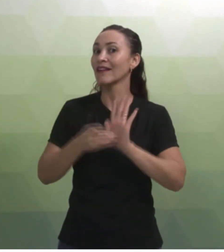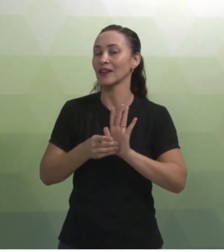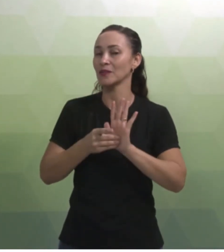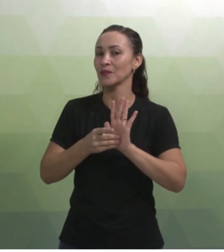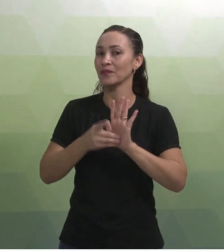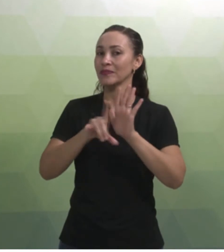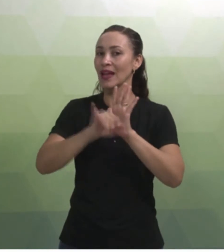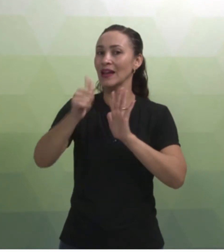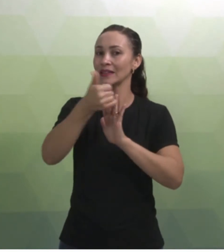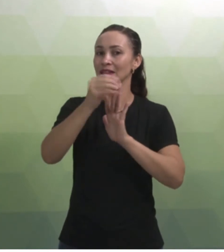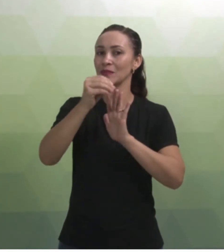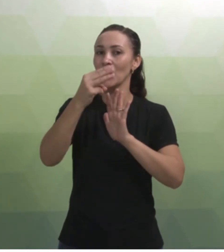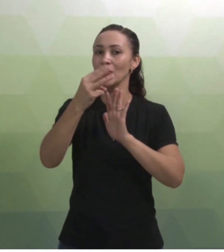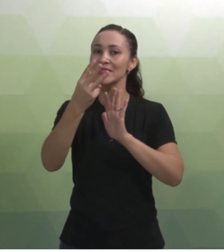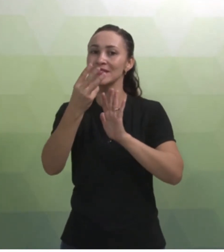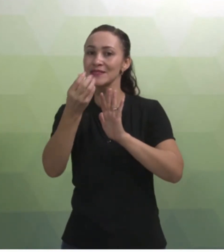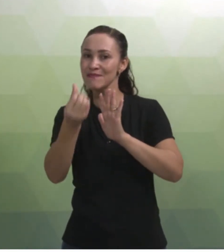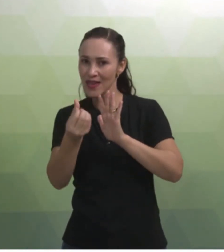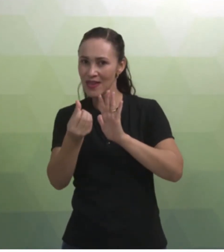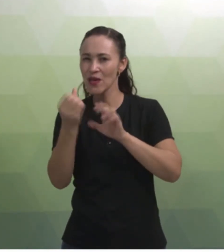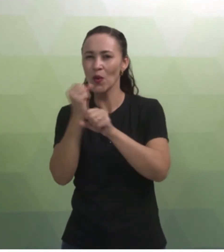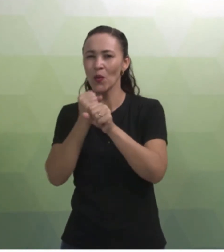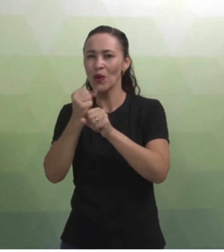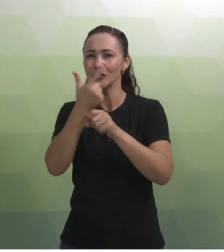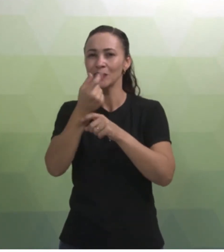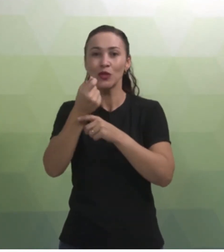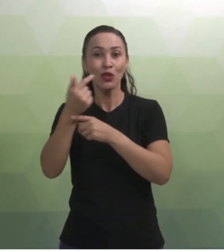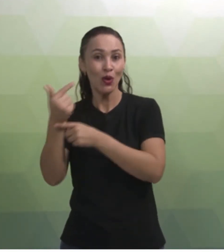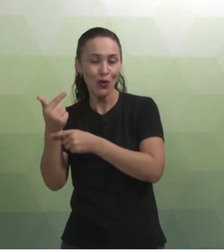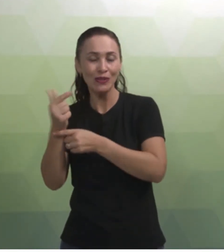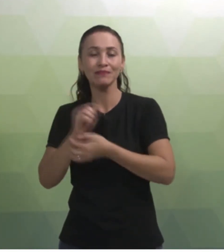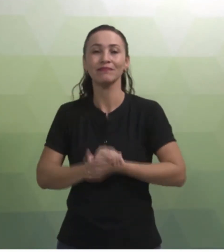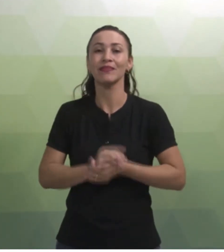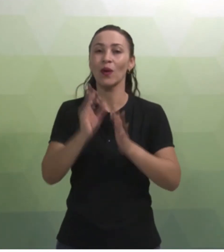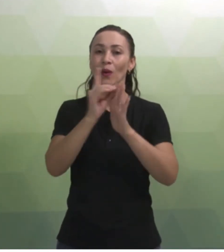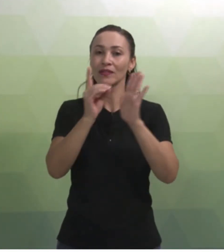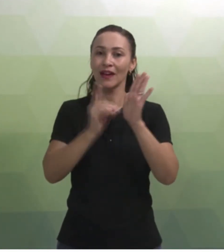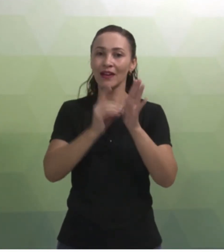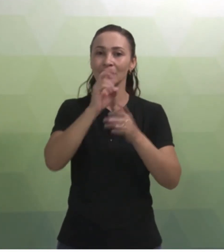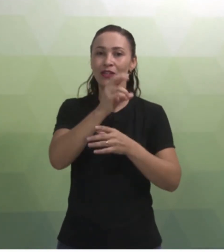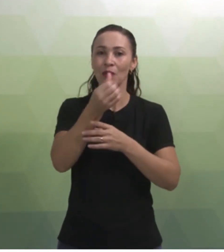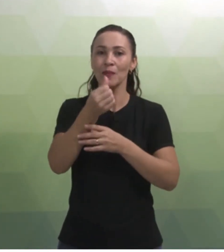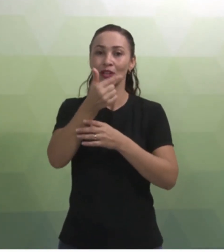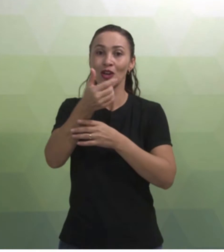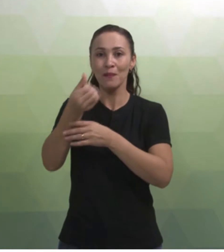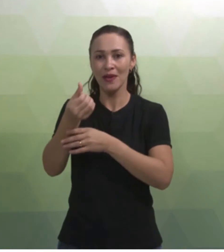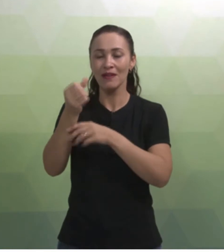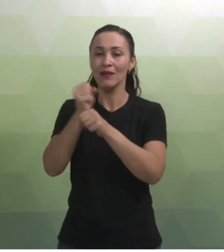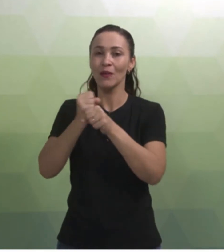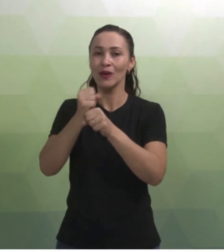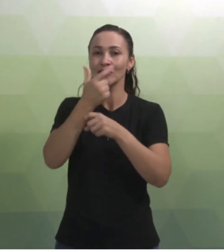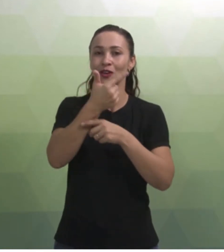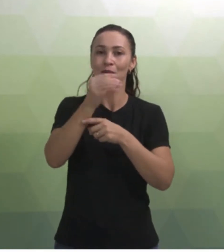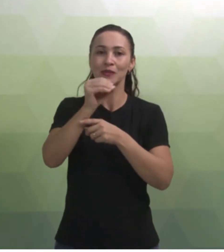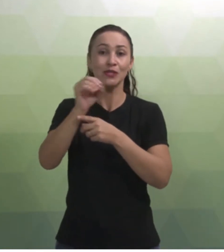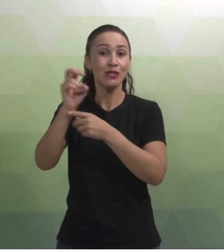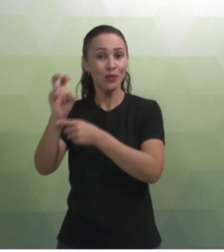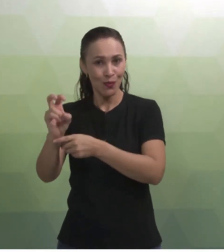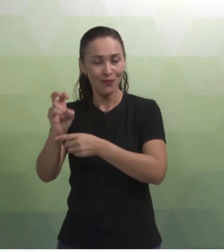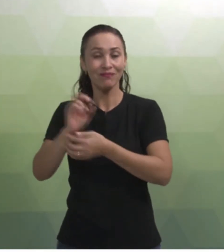.436, lá em 2002, o decreto 5.626, em 2005. Então, esses dois documentos